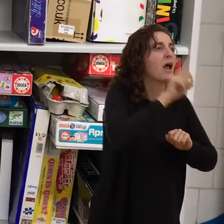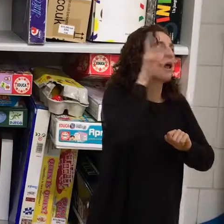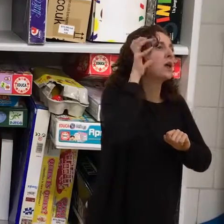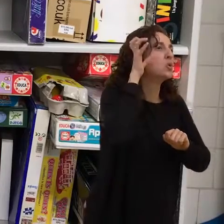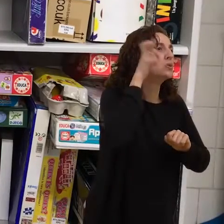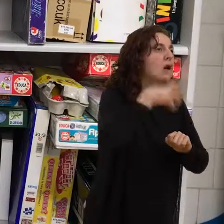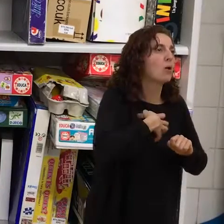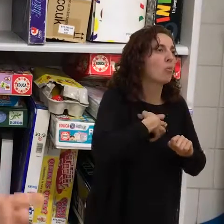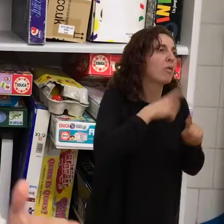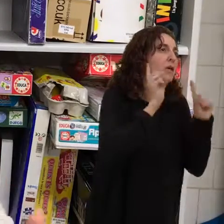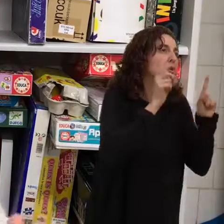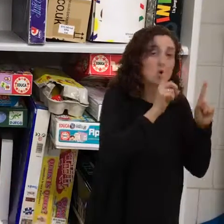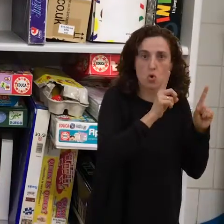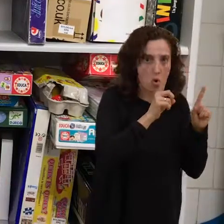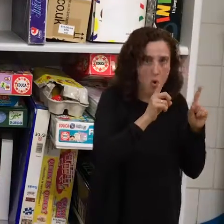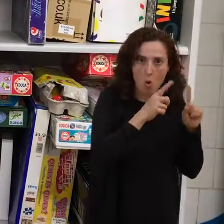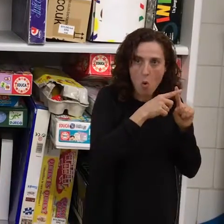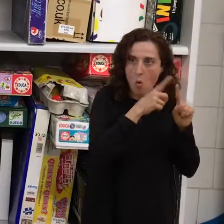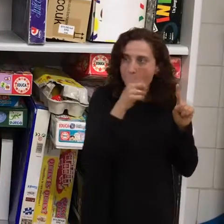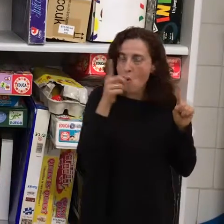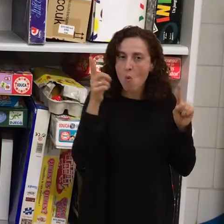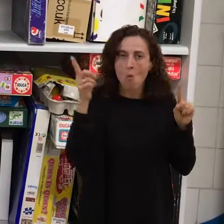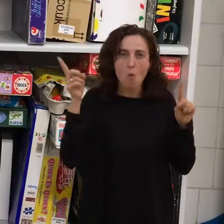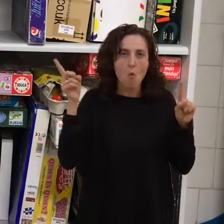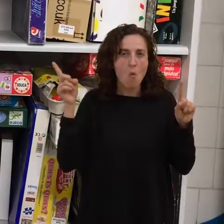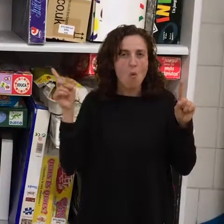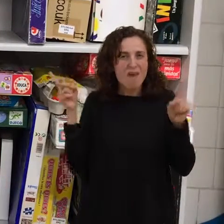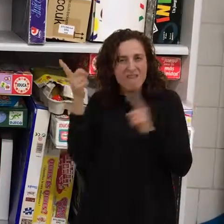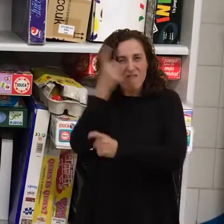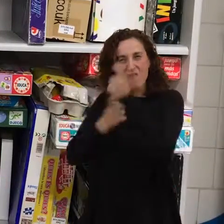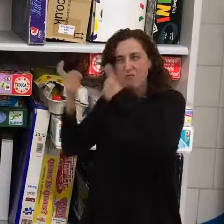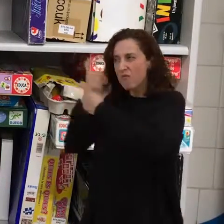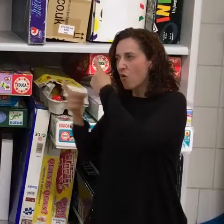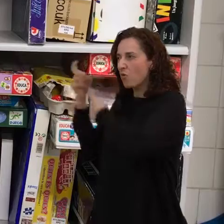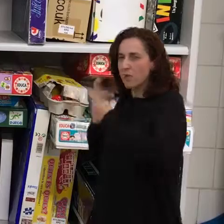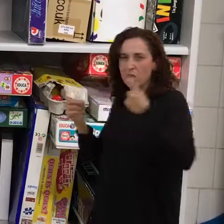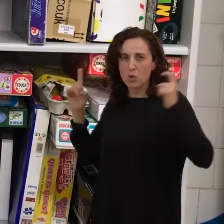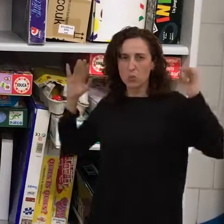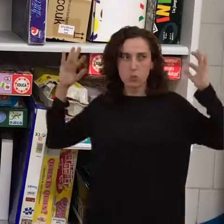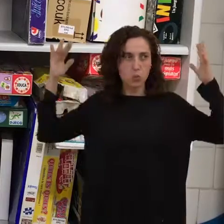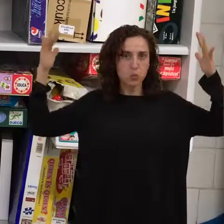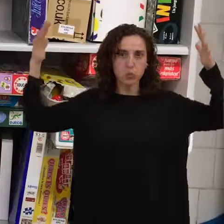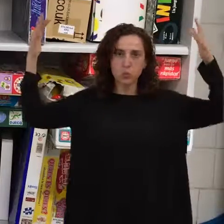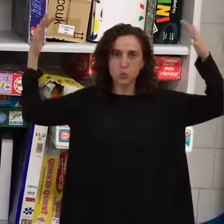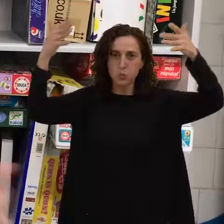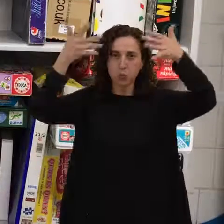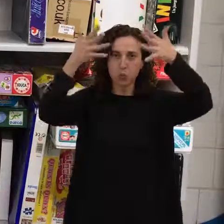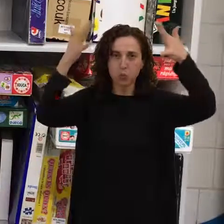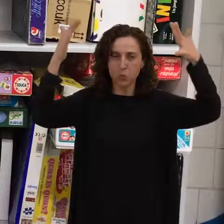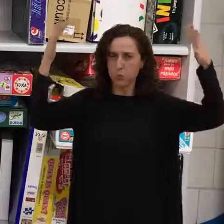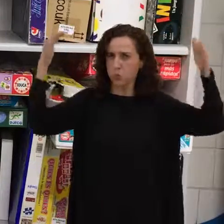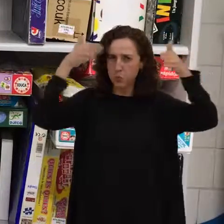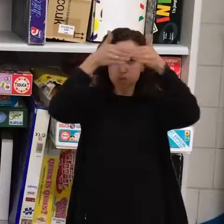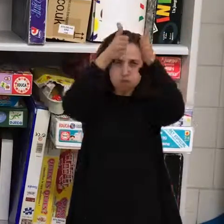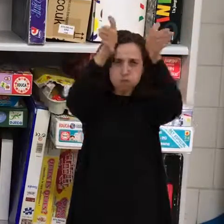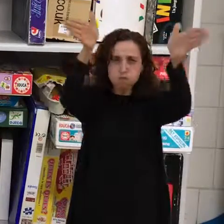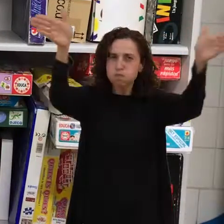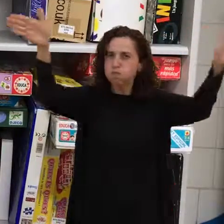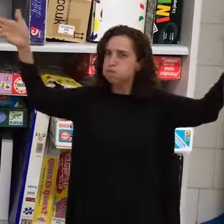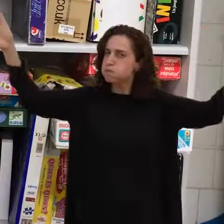la falta de información es mucho más amplio que solo no poder